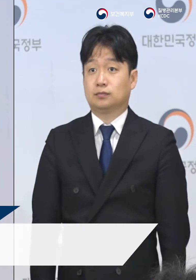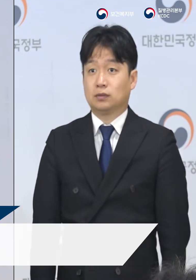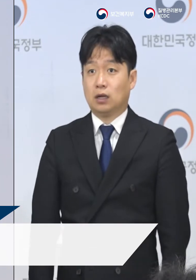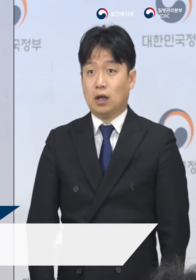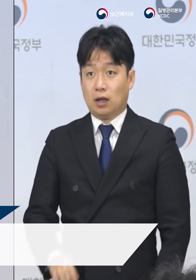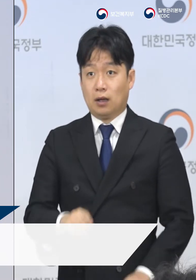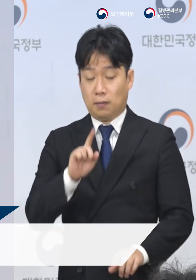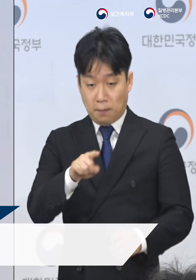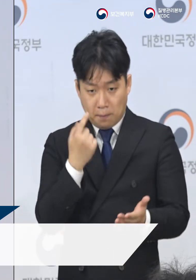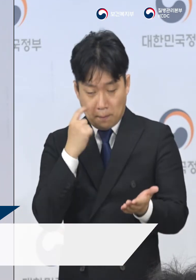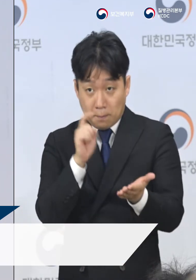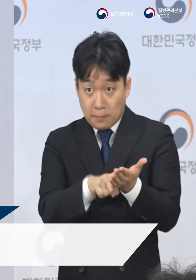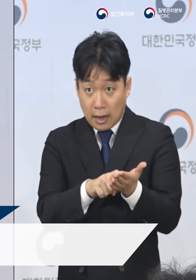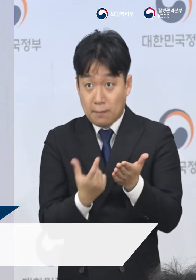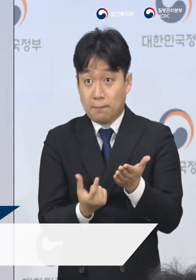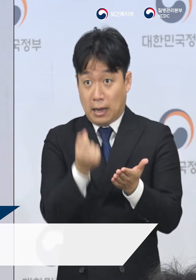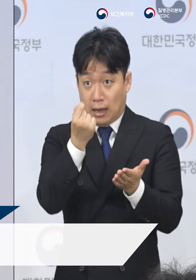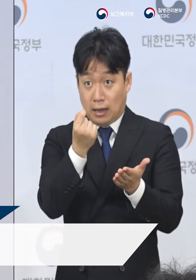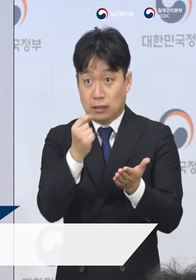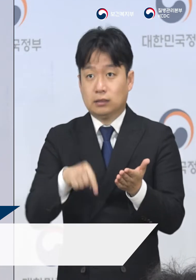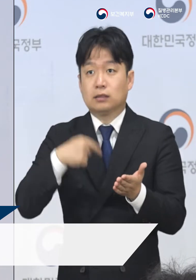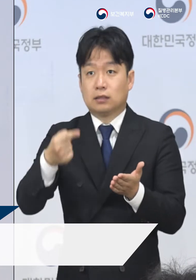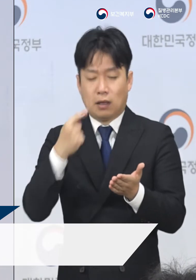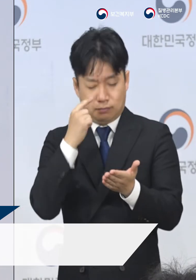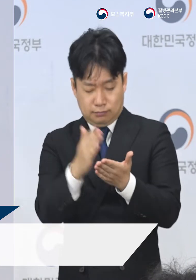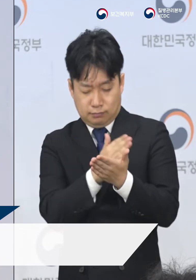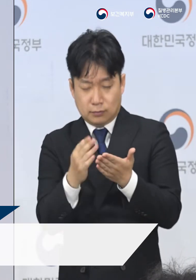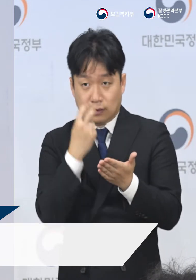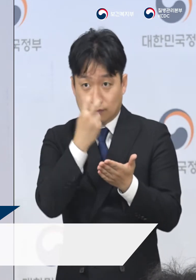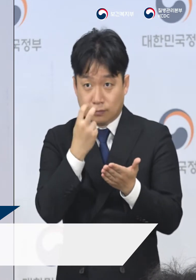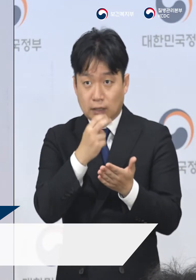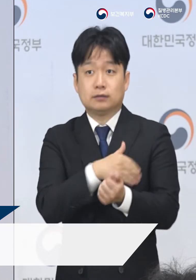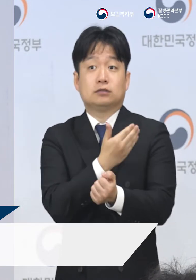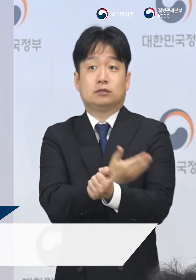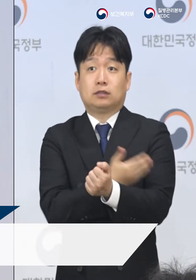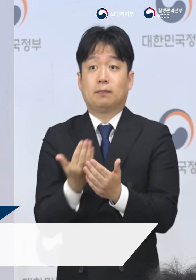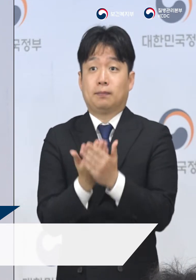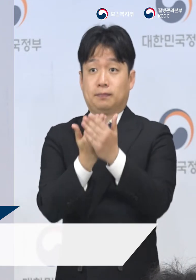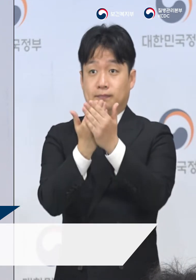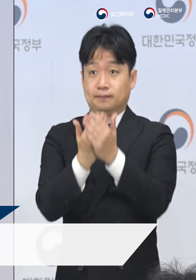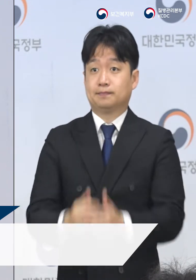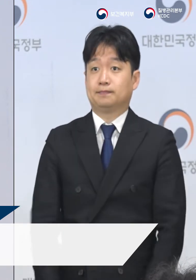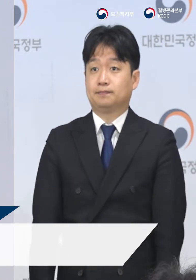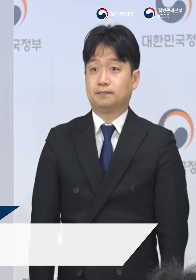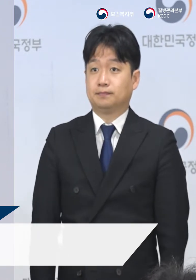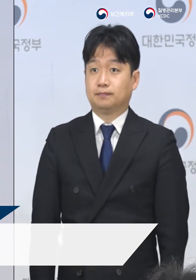코로나19 감염 환자를 조기 발견하기 위하여 진단과 감시 역량을 강화합니다.